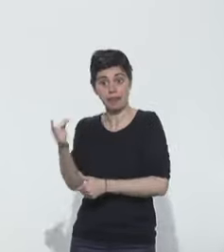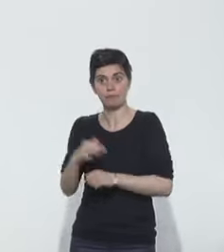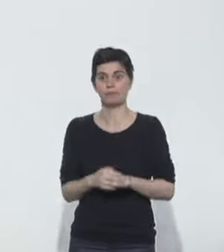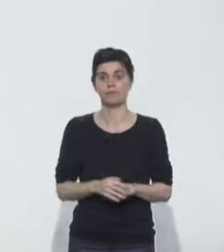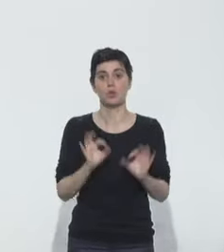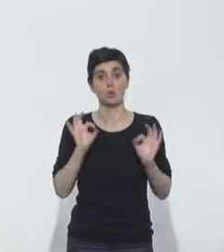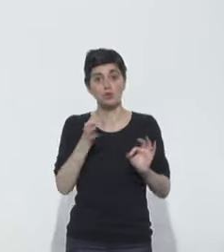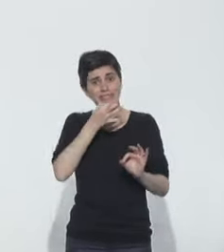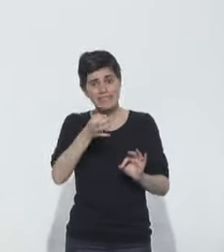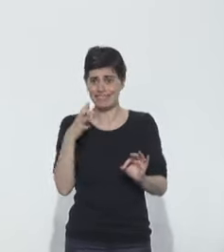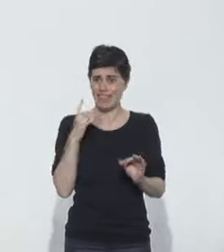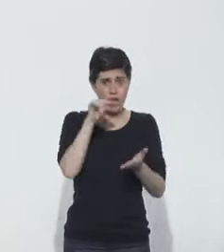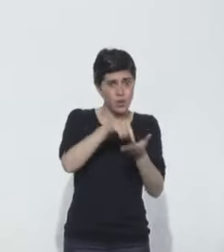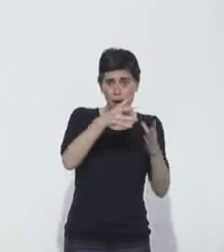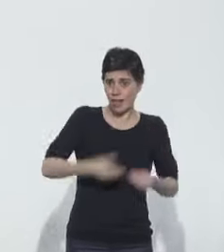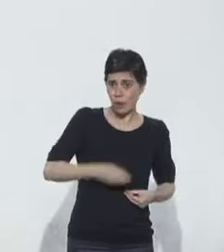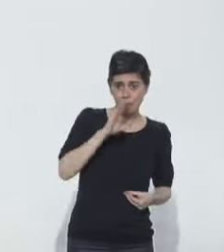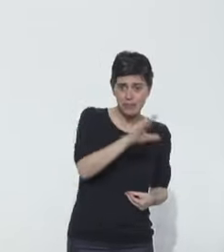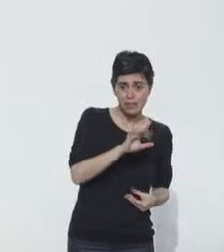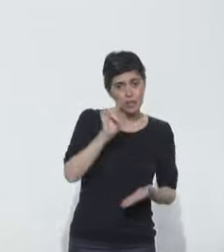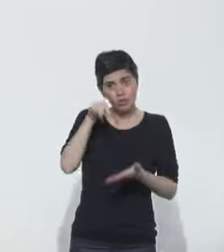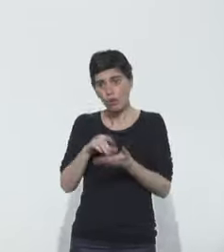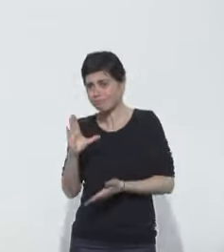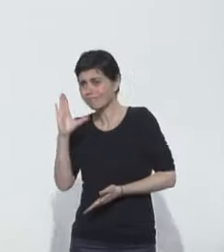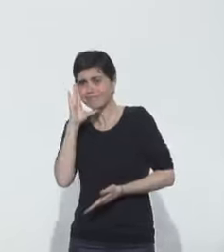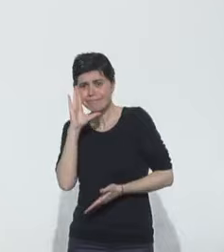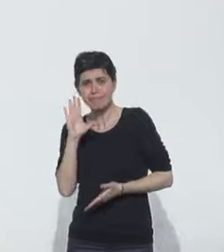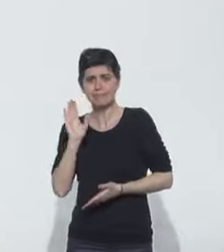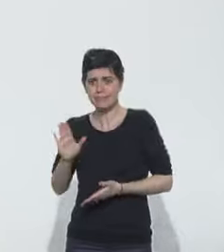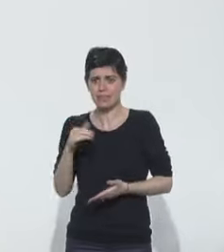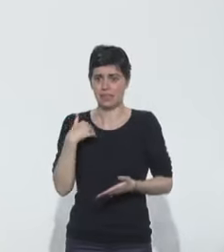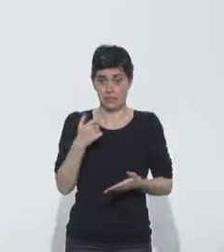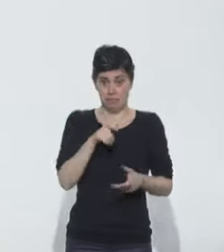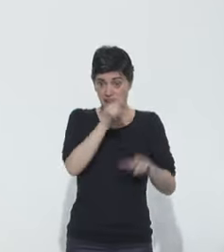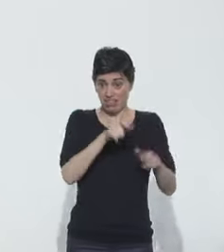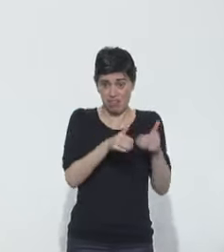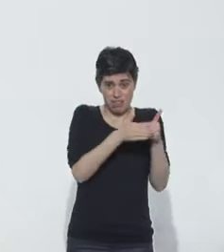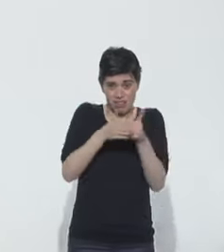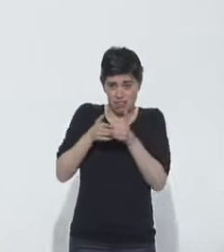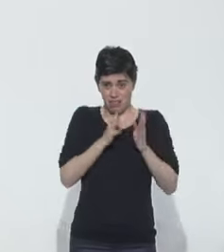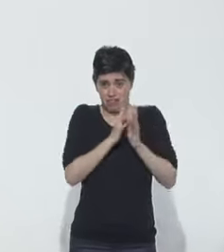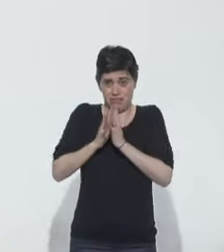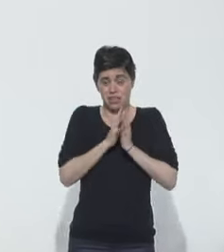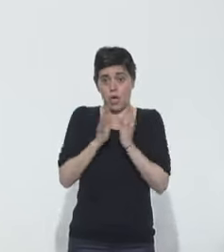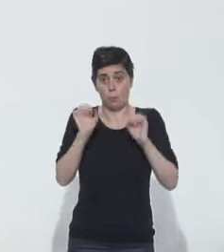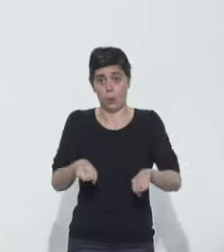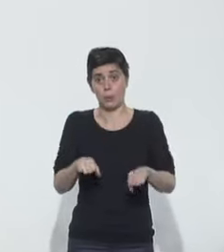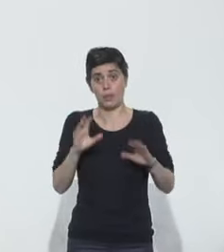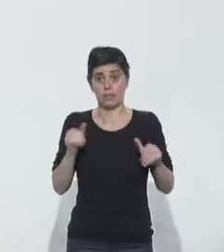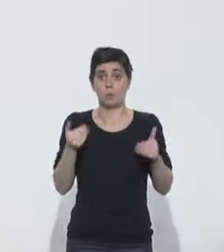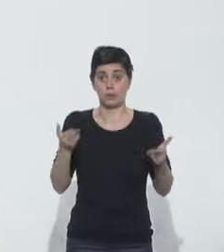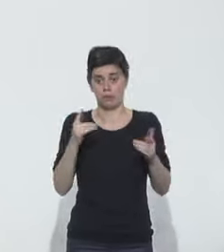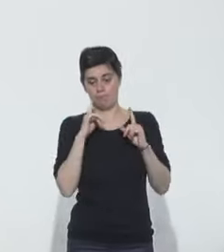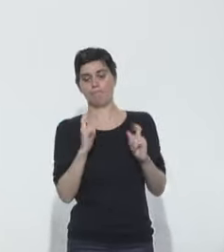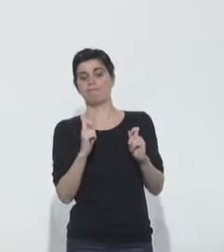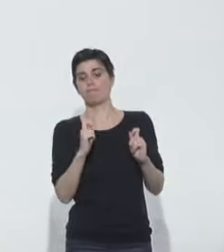'accueil, il y a des lieux d'hébergement, ce sont des lieux où il y a quand même une certaine promiscuité, où il peut y avoir beaucoup de personnes et justement, nous sommes attentifs à ce qu'il n'y ait pas